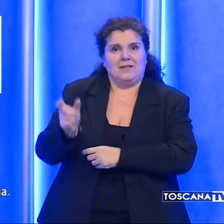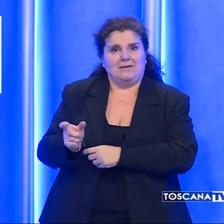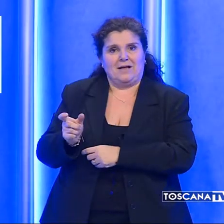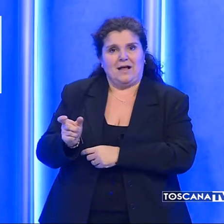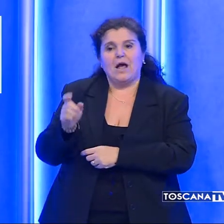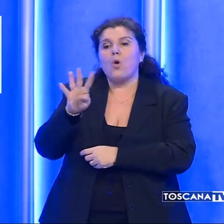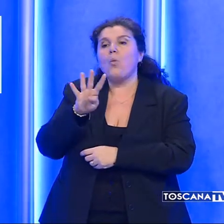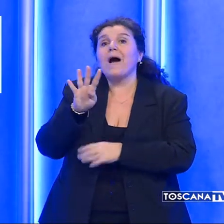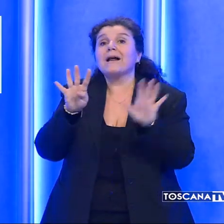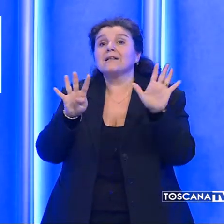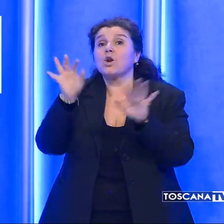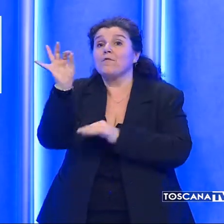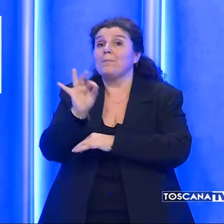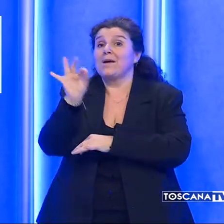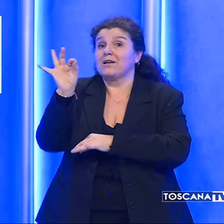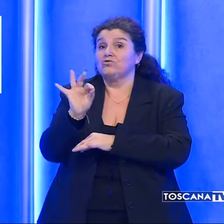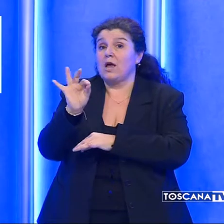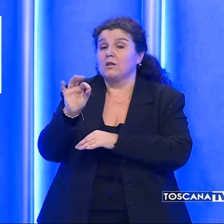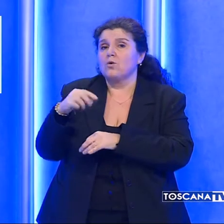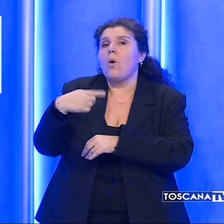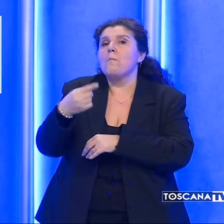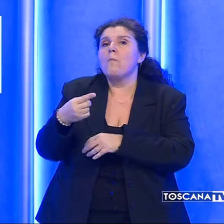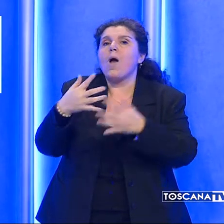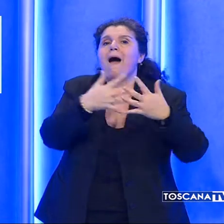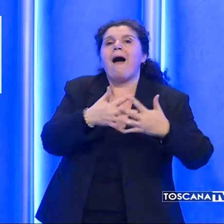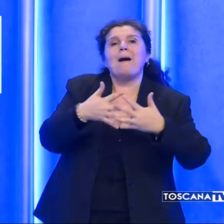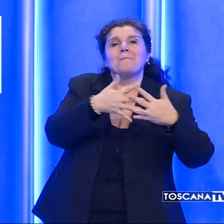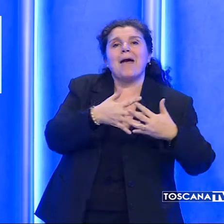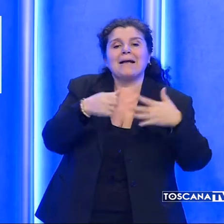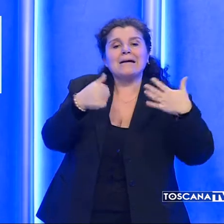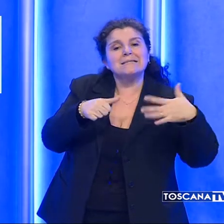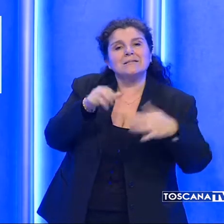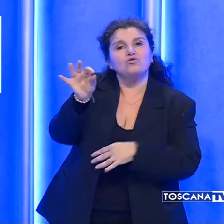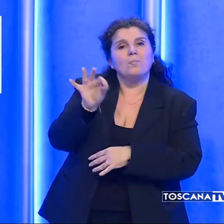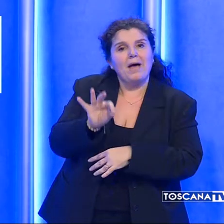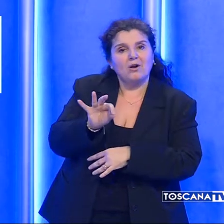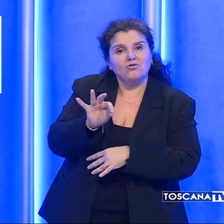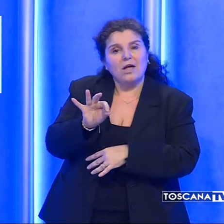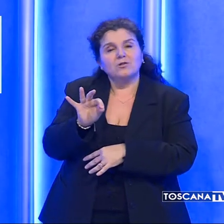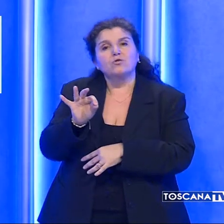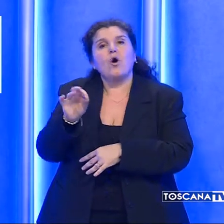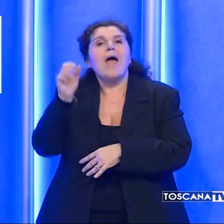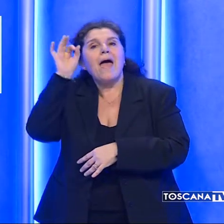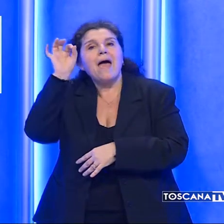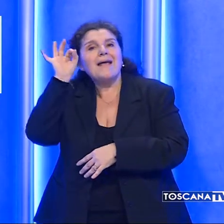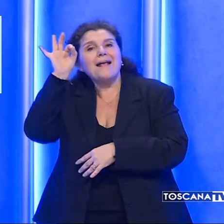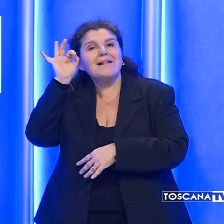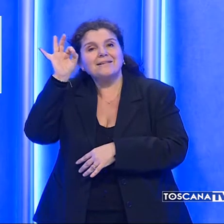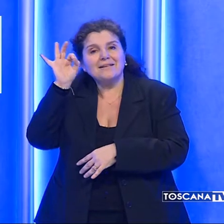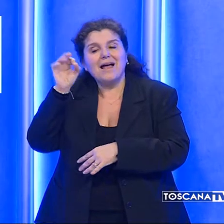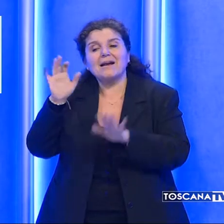49%, seguita da Stati Uniti, 16% e Regno Unito,